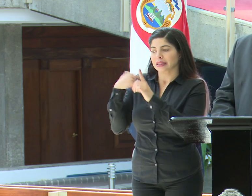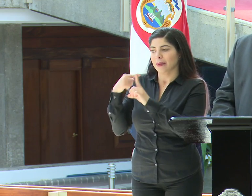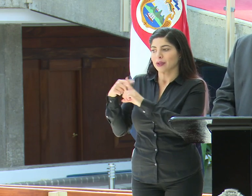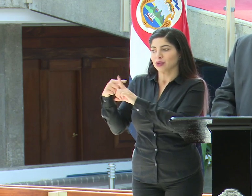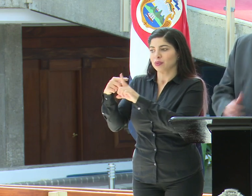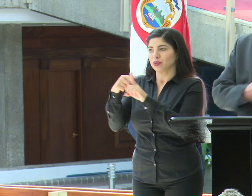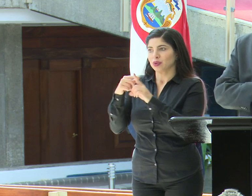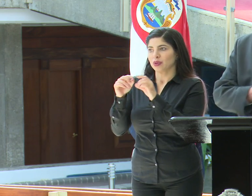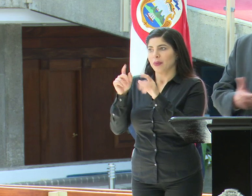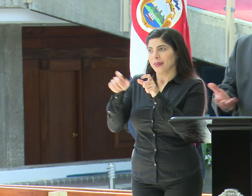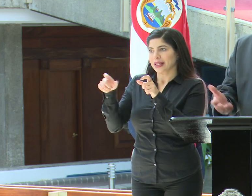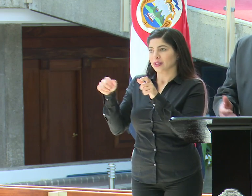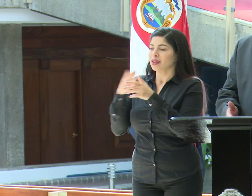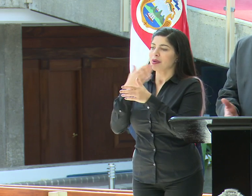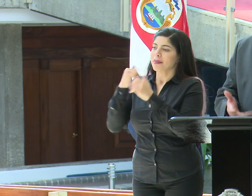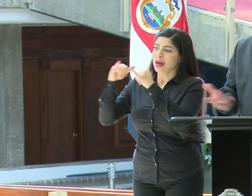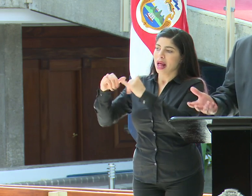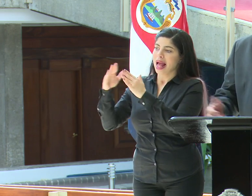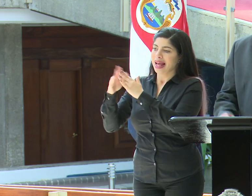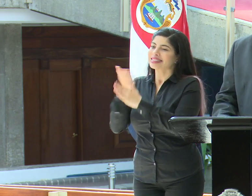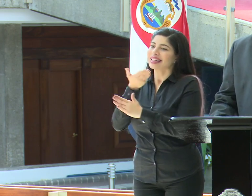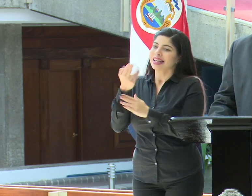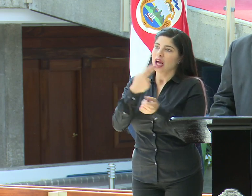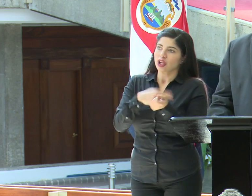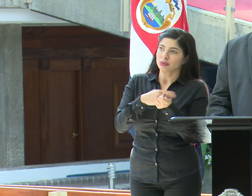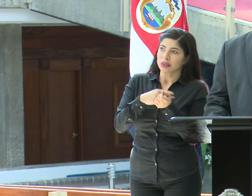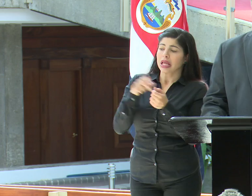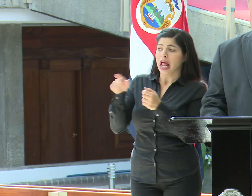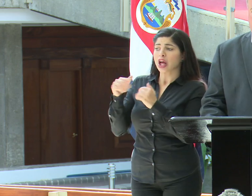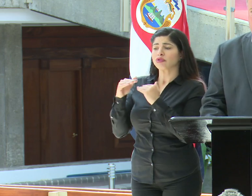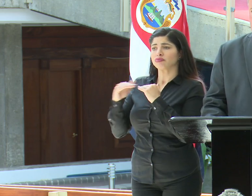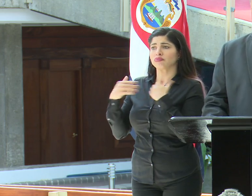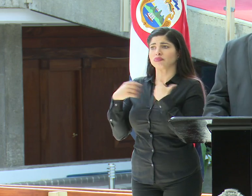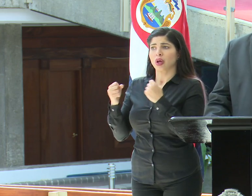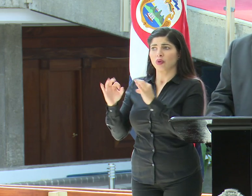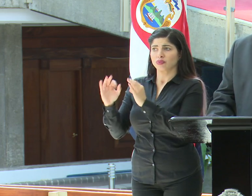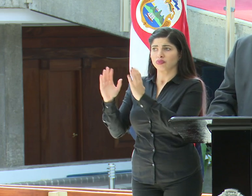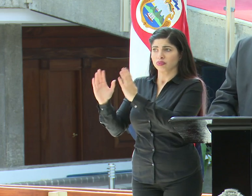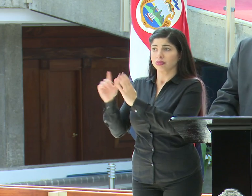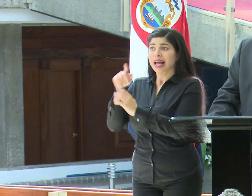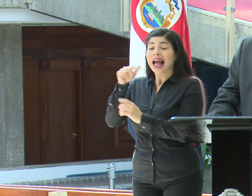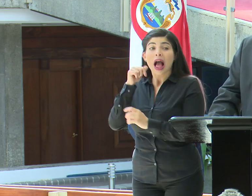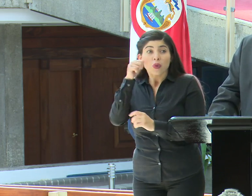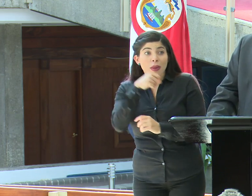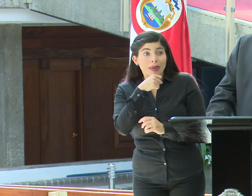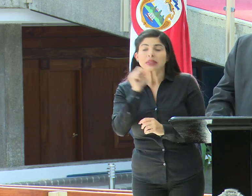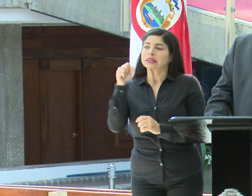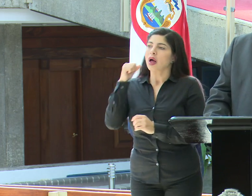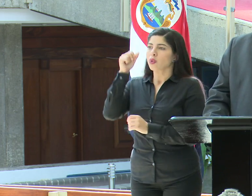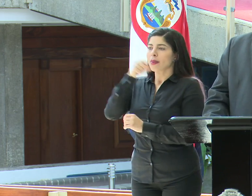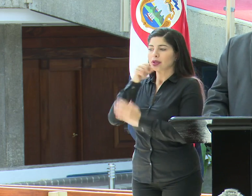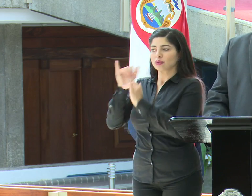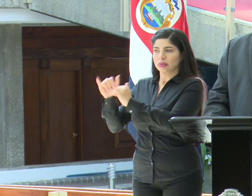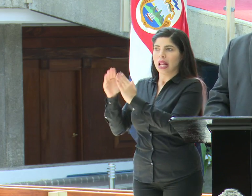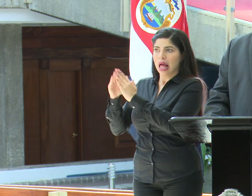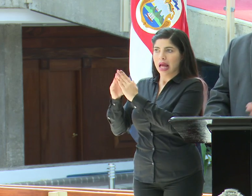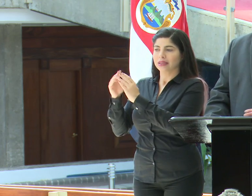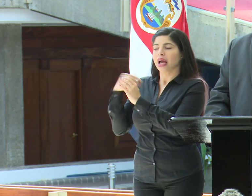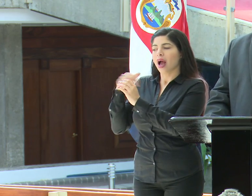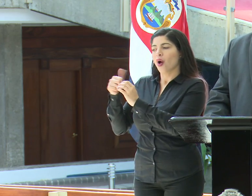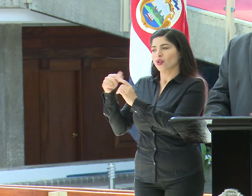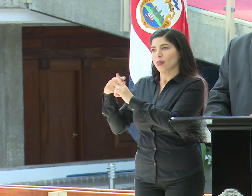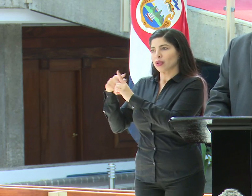es mejor estar en casa que no estar en el hospital y está estable en este momento. ¿La adulta mayor? La adulta mayor. Con relación a los